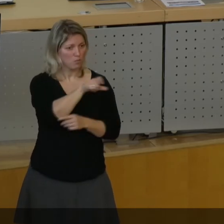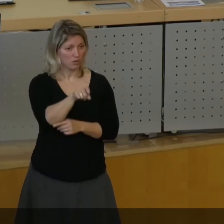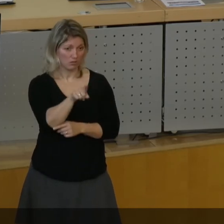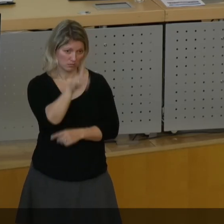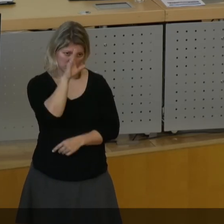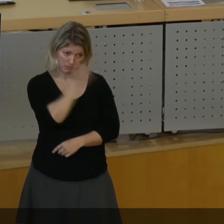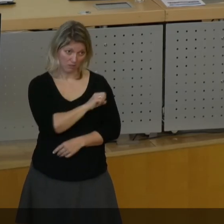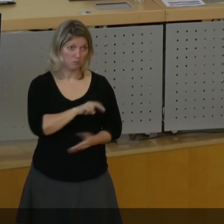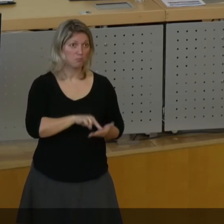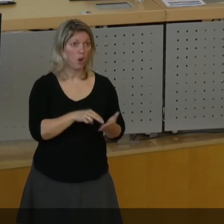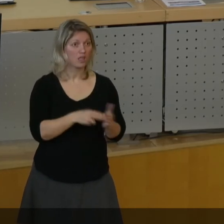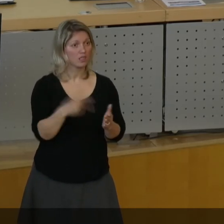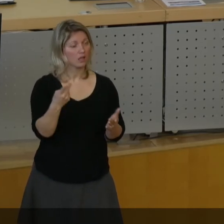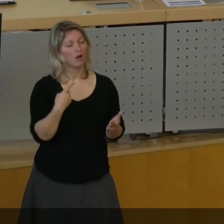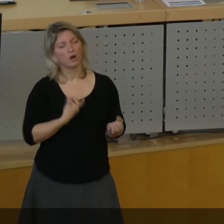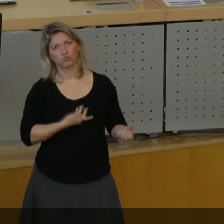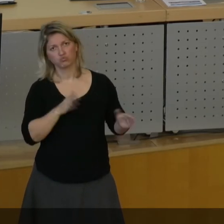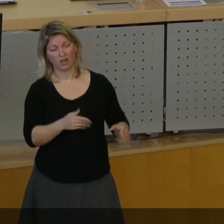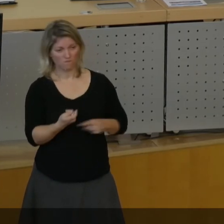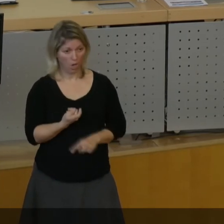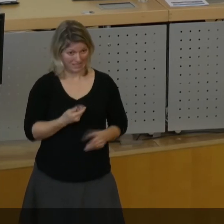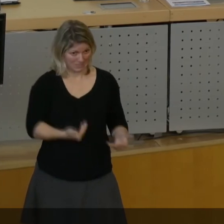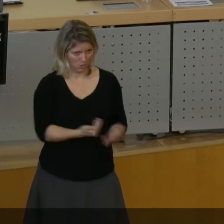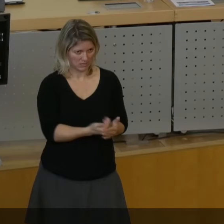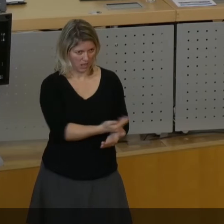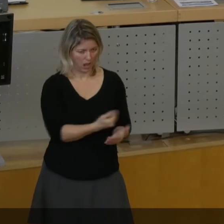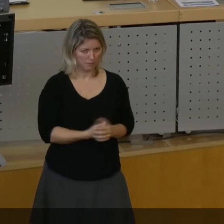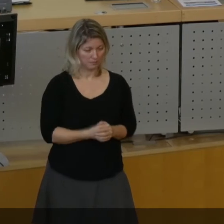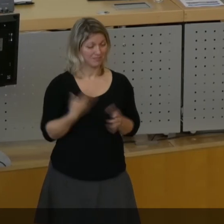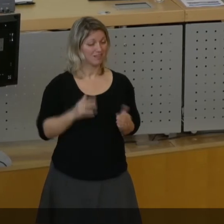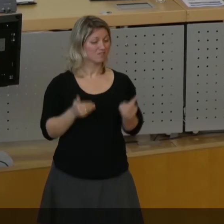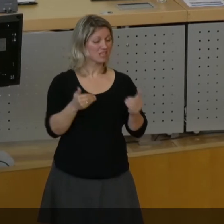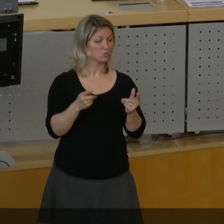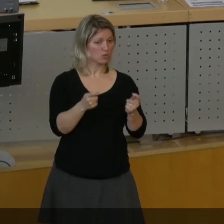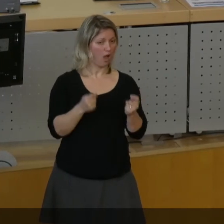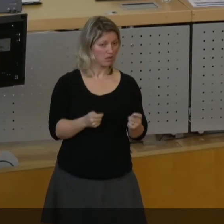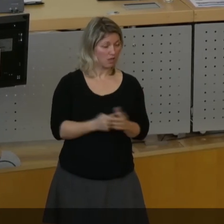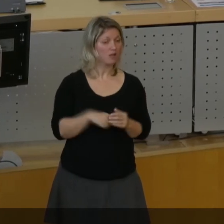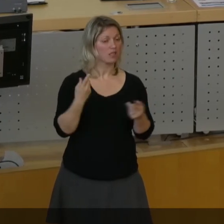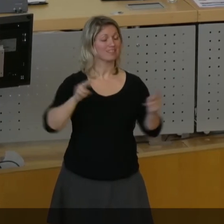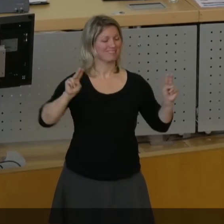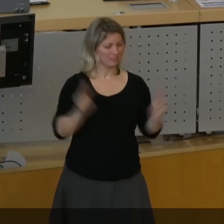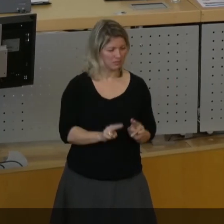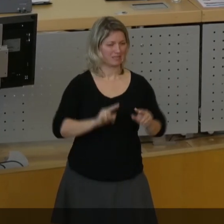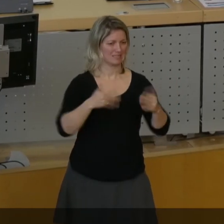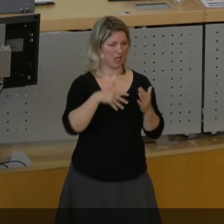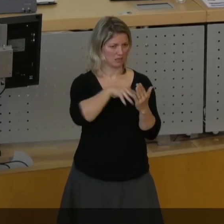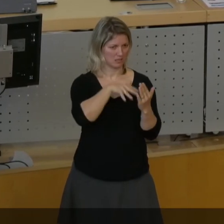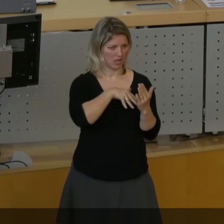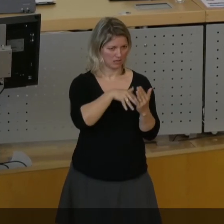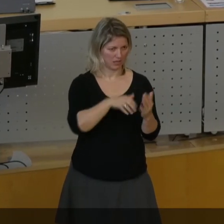wie Politikverdrossenheit entsteht. Beim Ersetzungsantrag haben Sie das Ganze dann auf immerhin zehn Seiten zusammengeschrumpft.